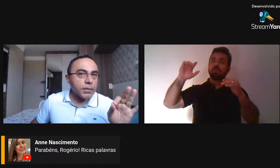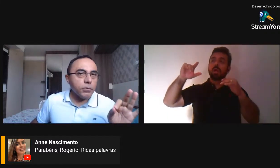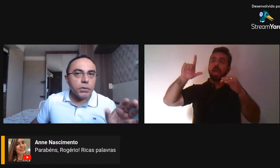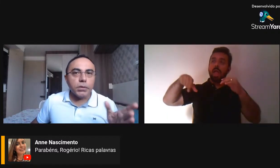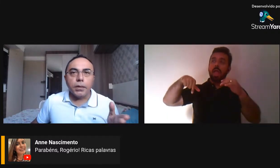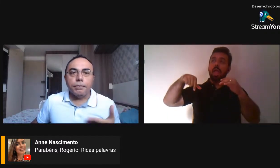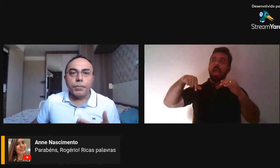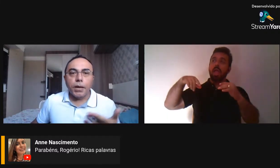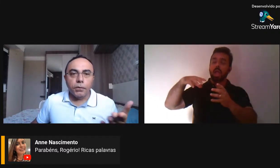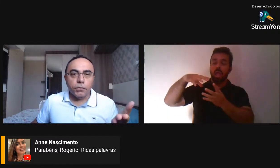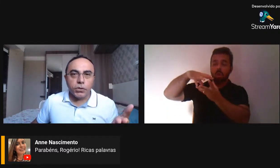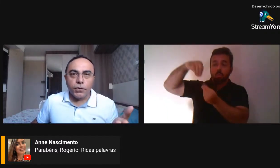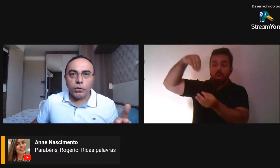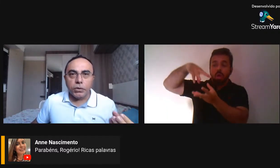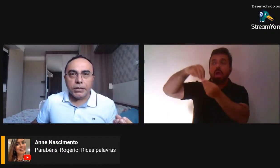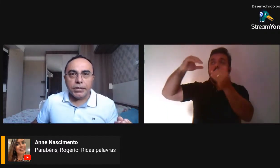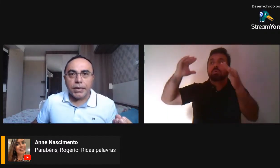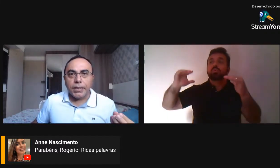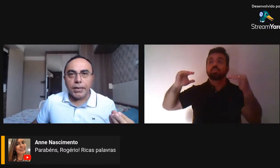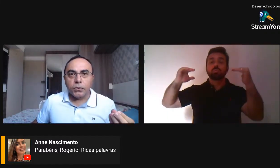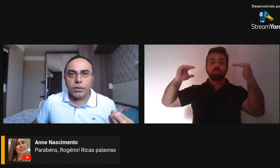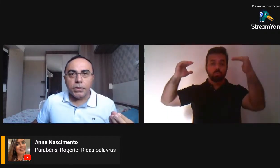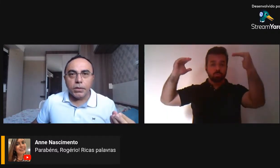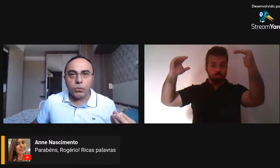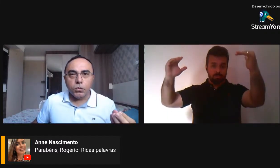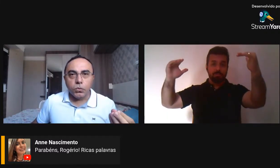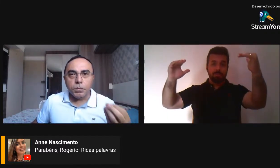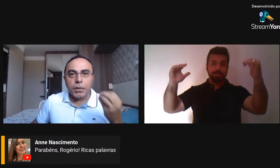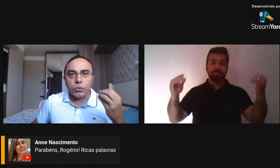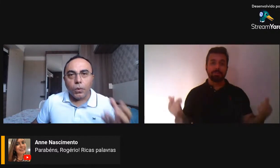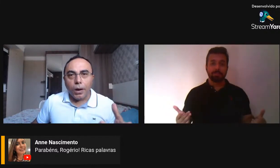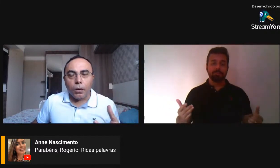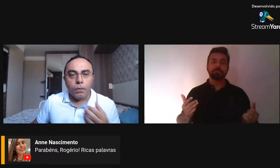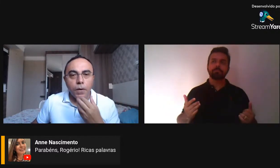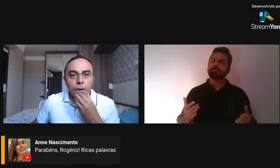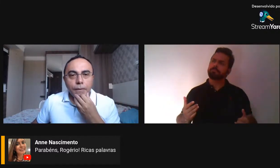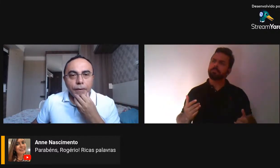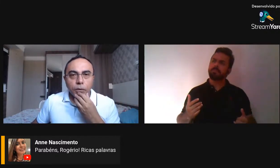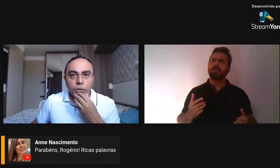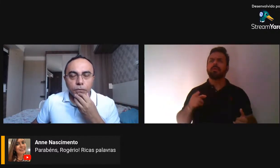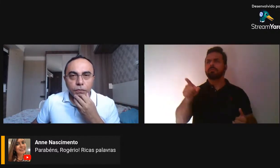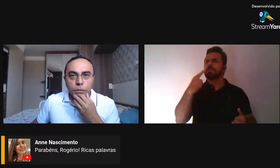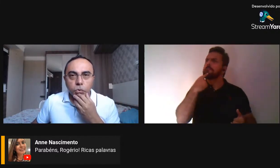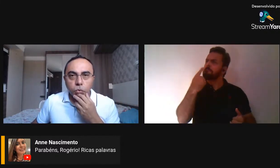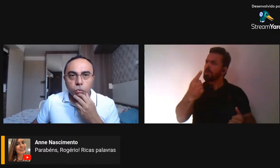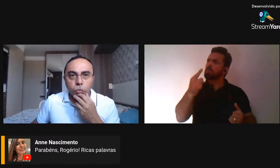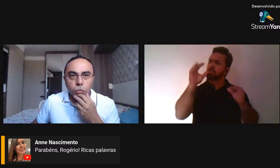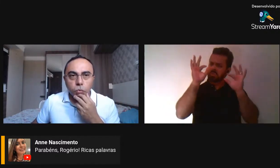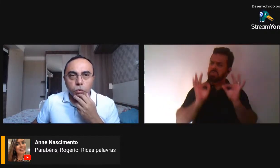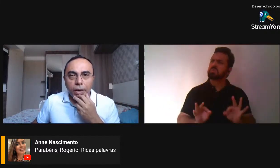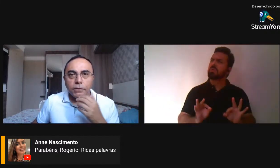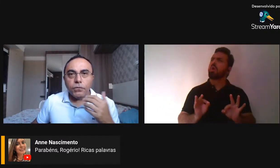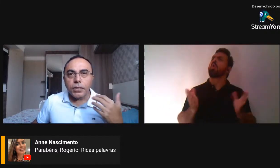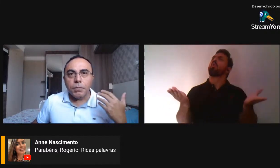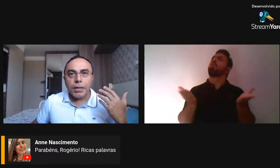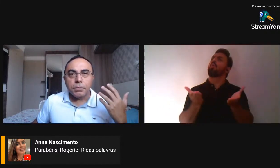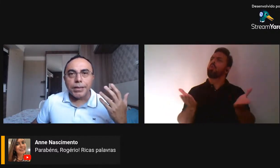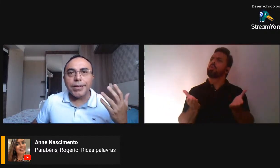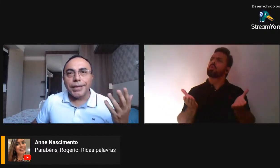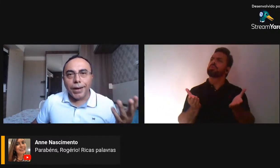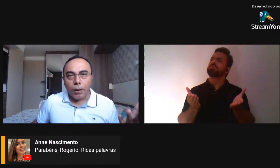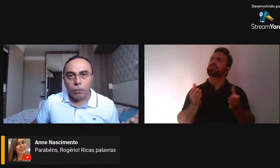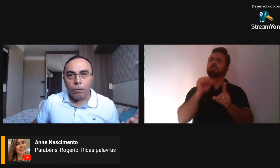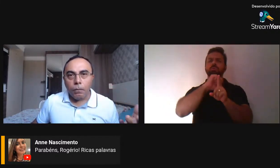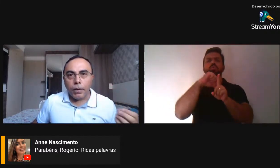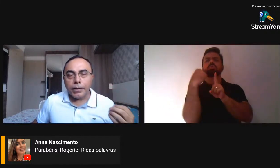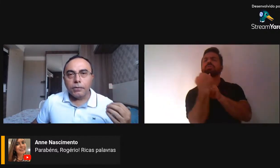uma razão de ser. E aí você falou nessa ausência do espiritual, nós vivemos num mundo cada vez mais